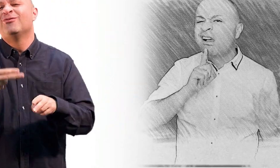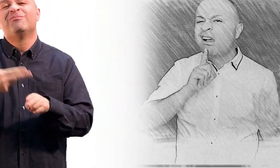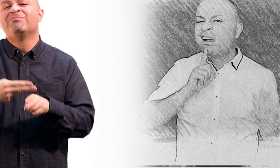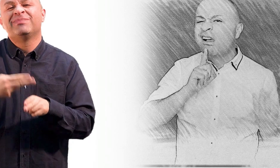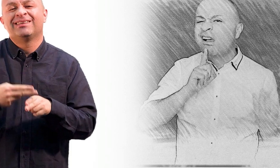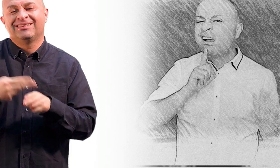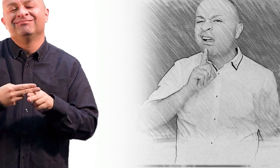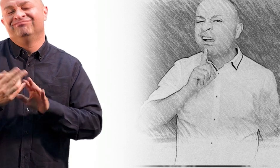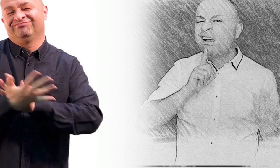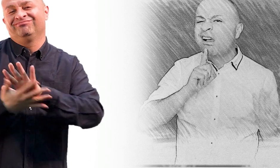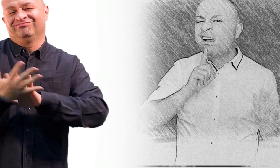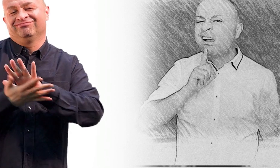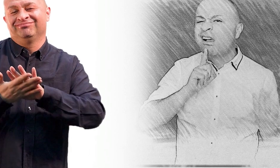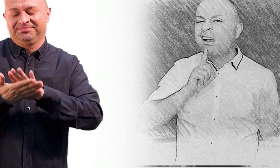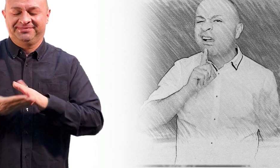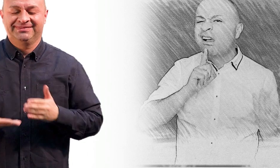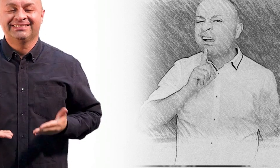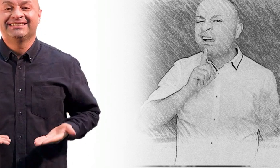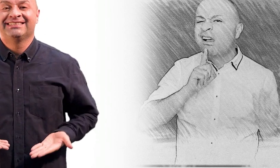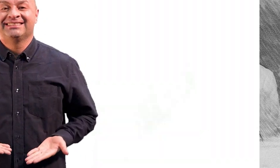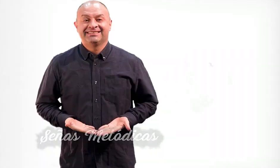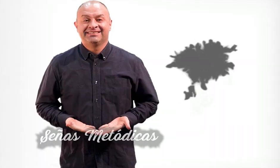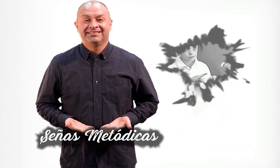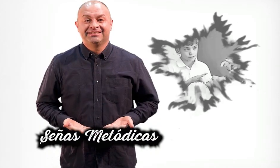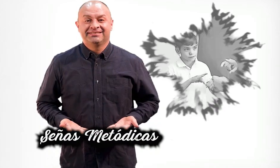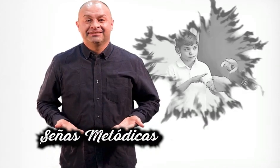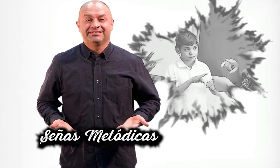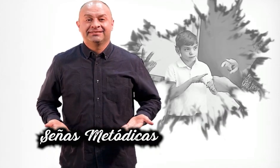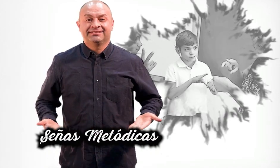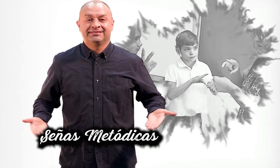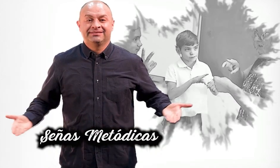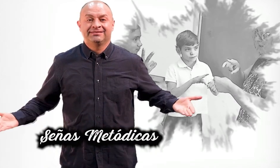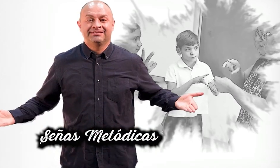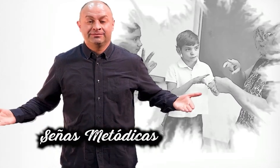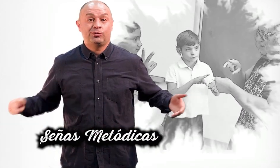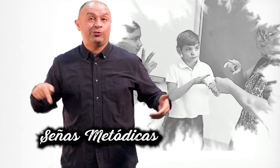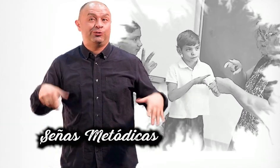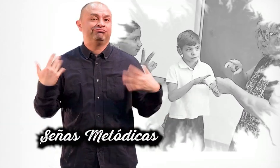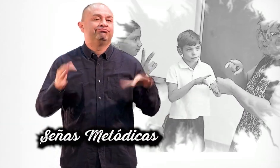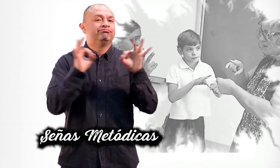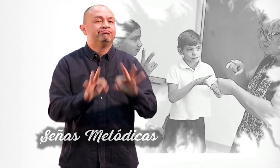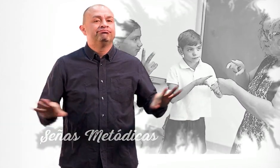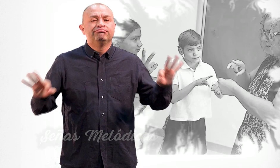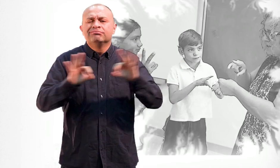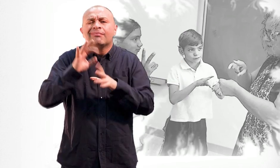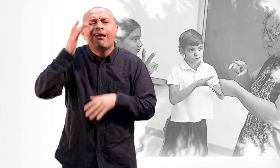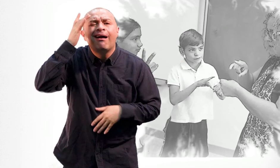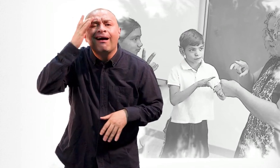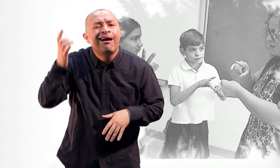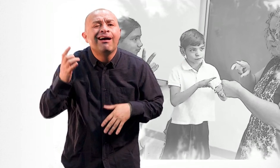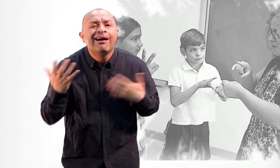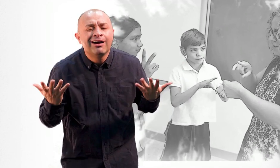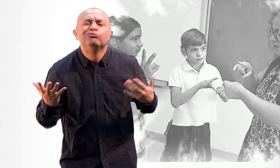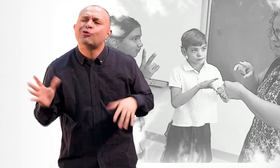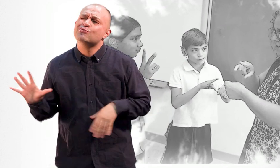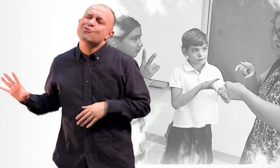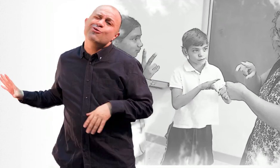llama señas metódicas. Y es ese su gran aporte. Esas señas metódicas van a estar